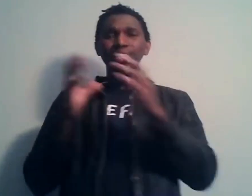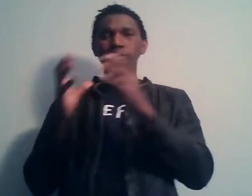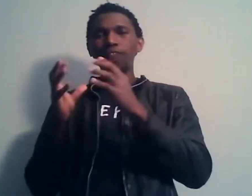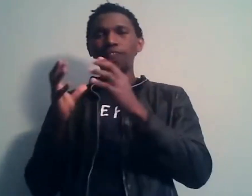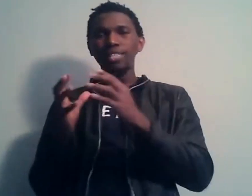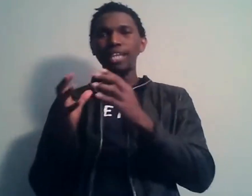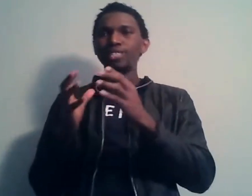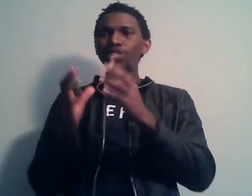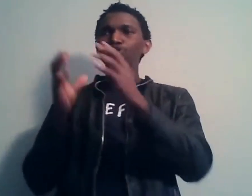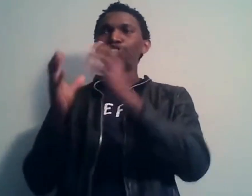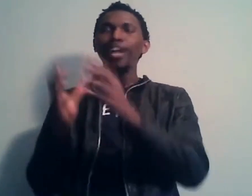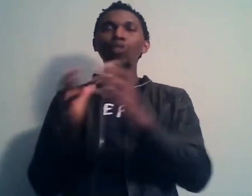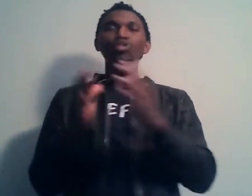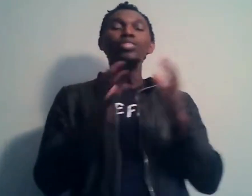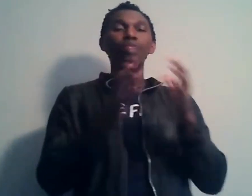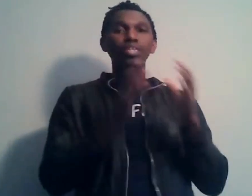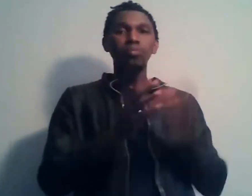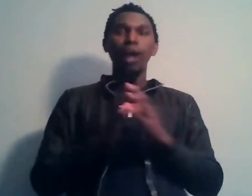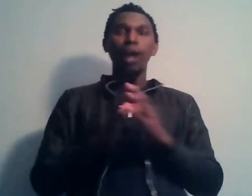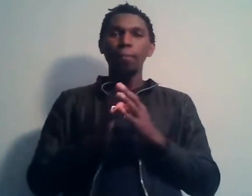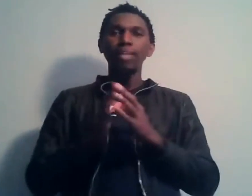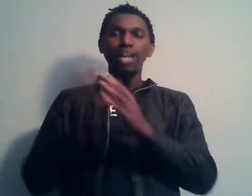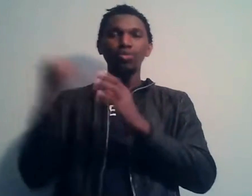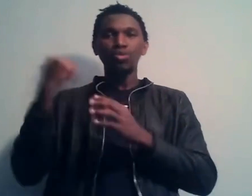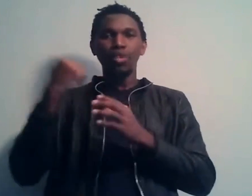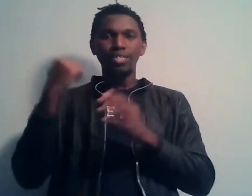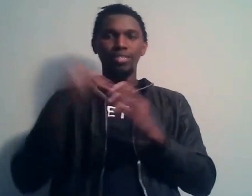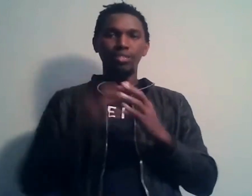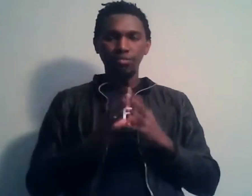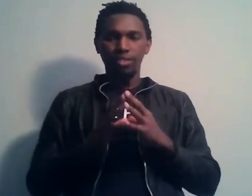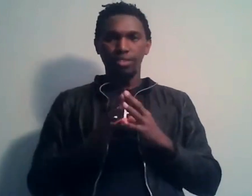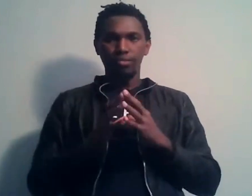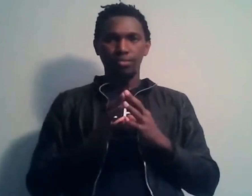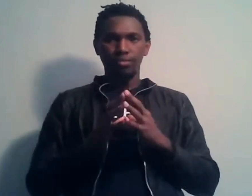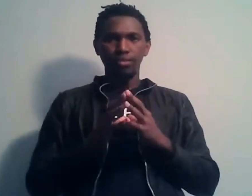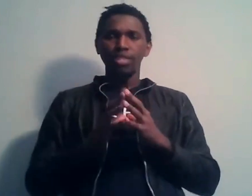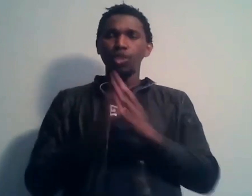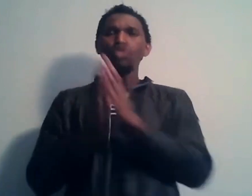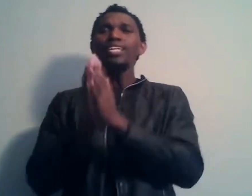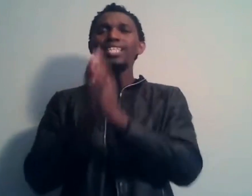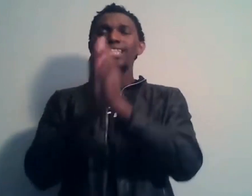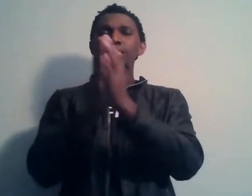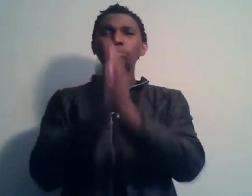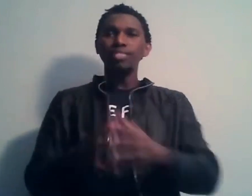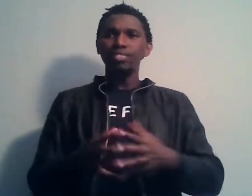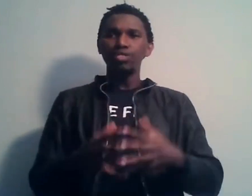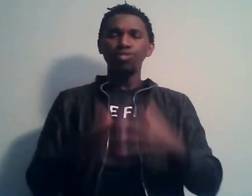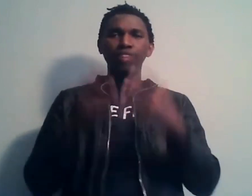diaspora africaine devrait redonner de l'espoir à ceux qui sont restés en Afrique. Redonner l'espoir ici, je fais